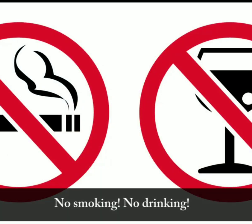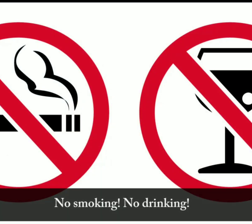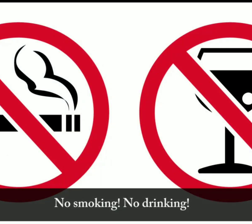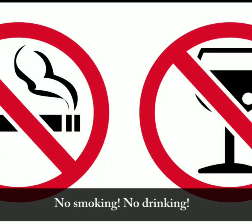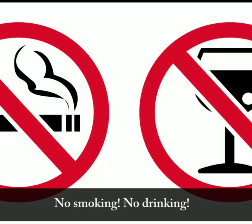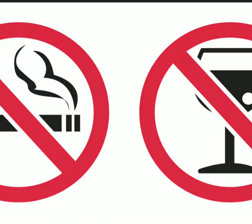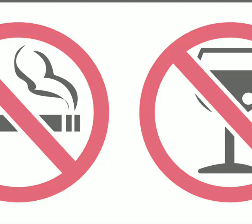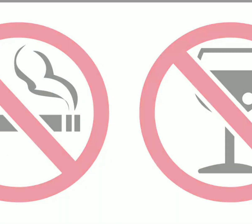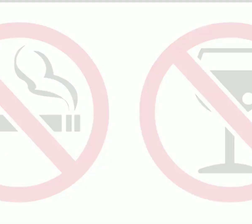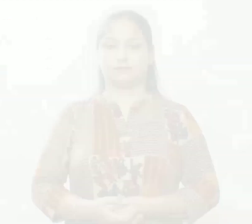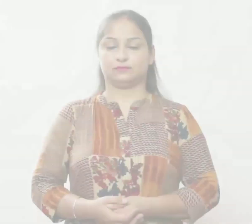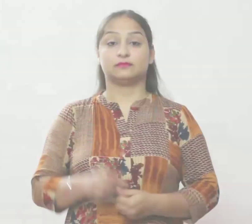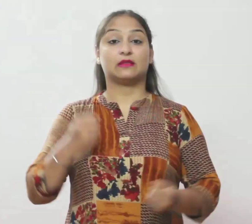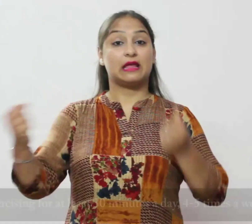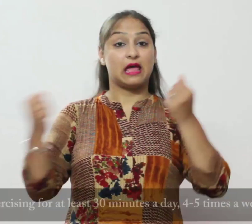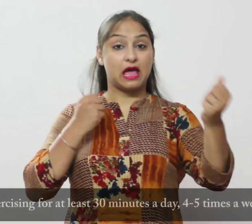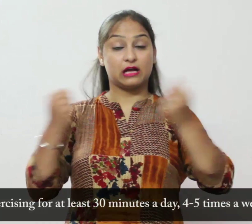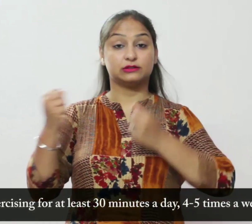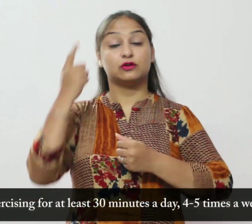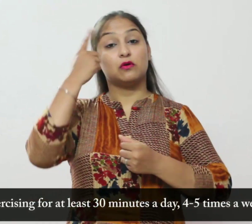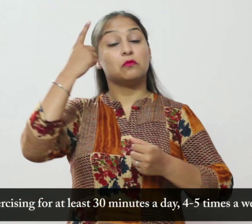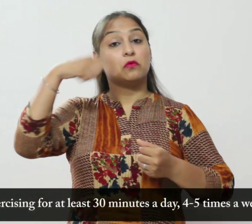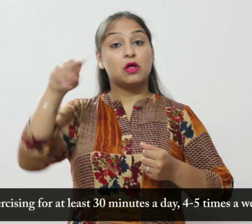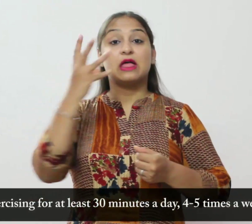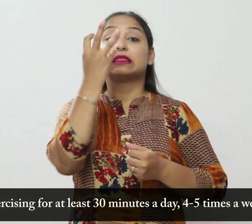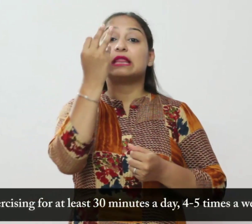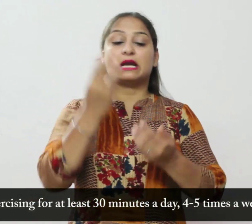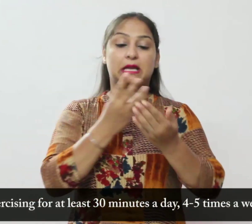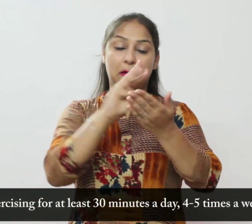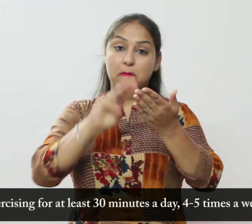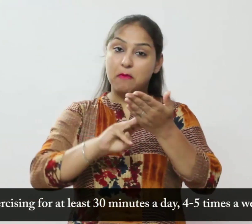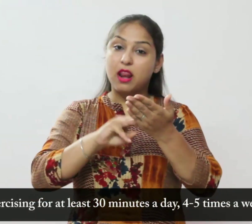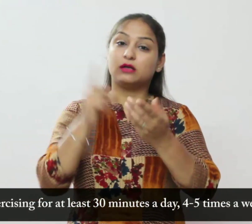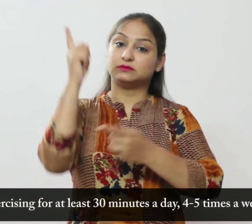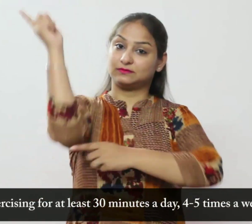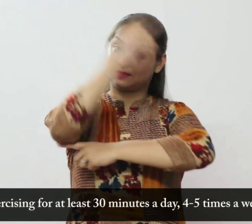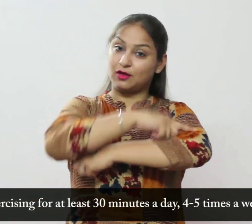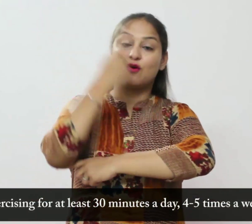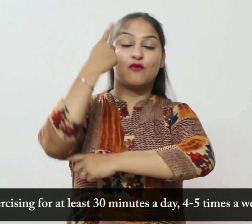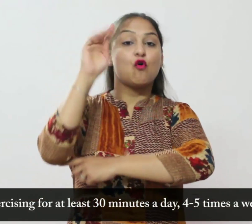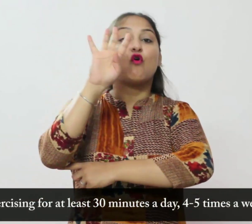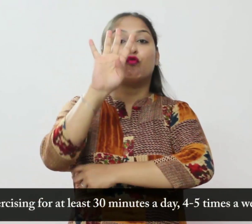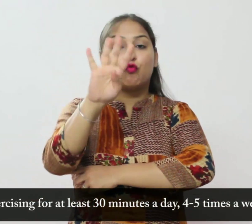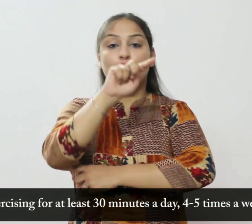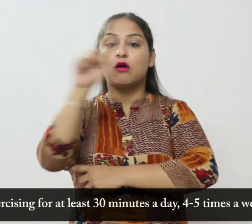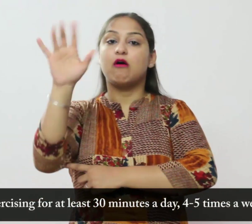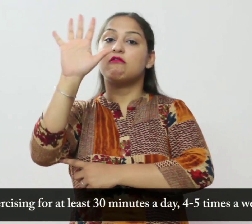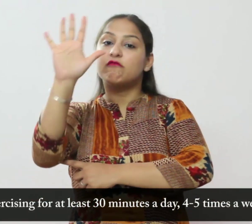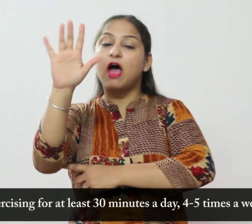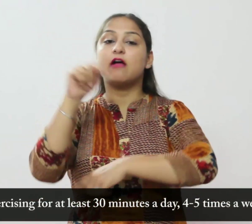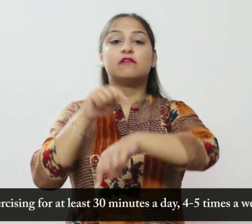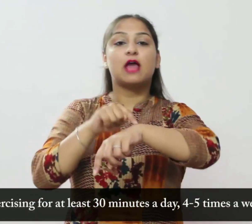सब्ता में चार से पाँच बार दिन में कम से कम तीस मिनट तक व्यायाइम करें